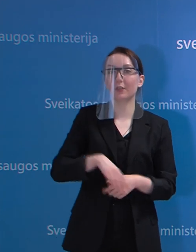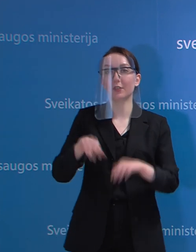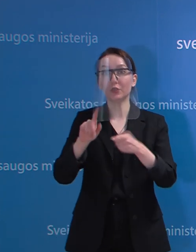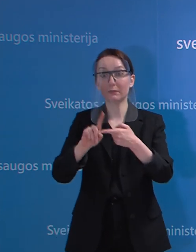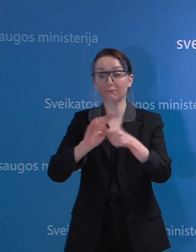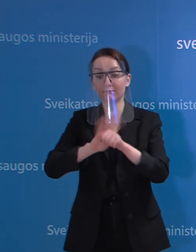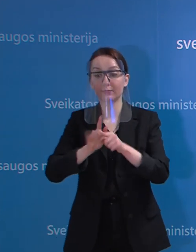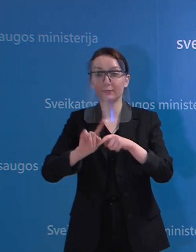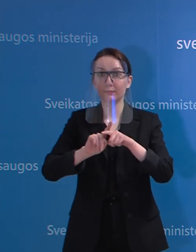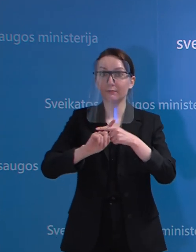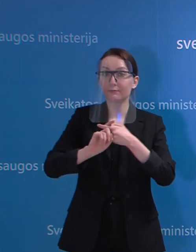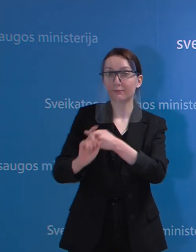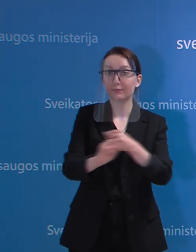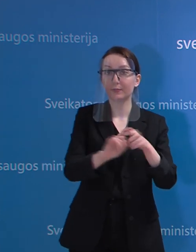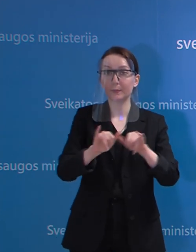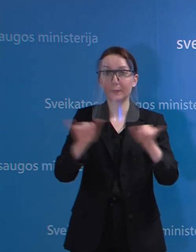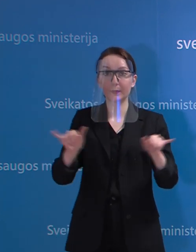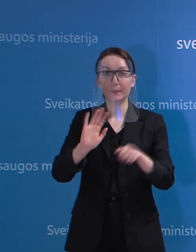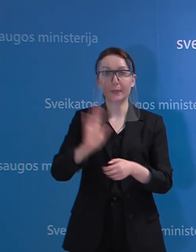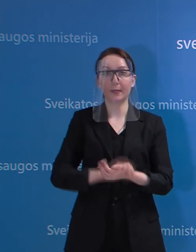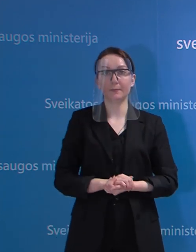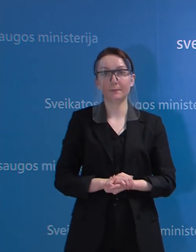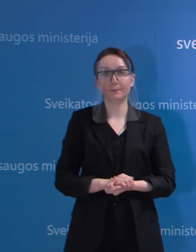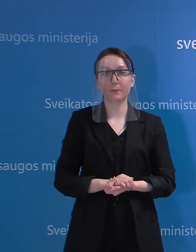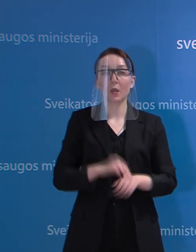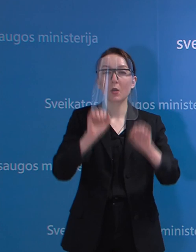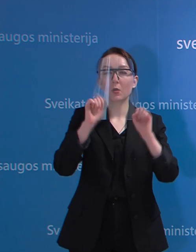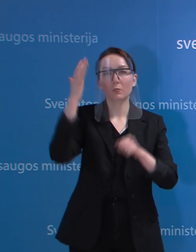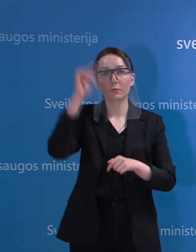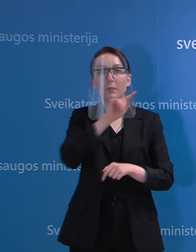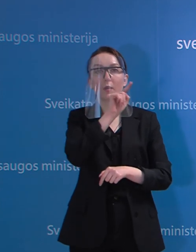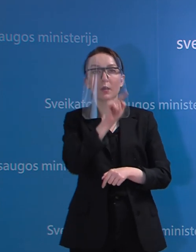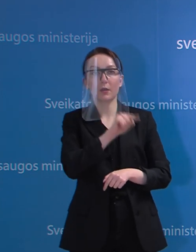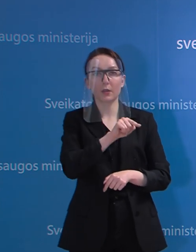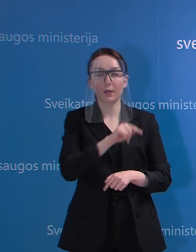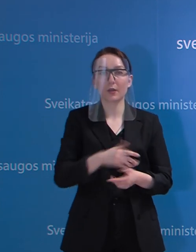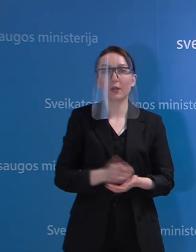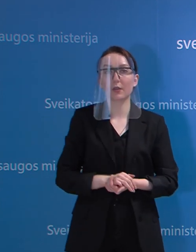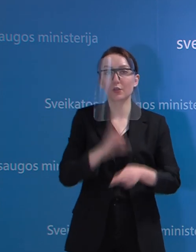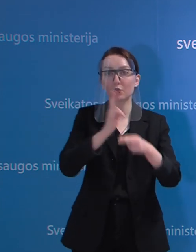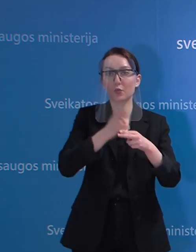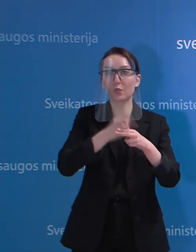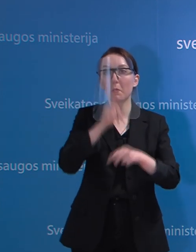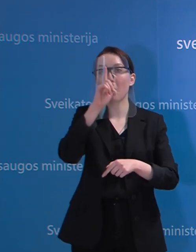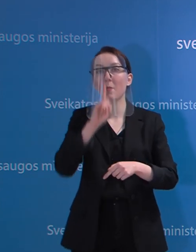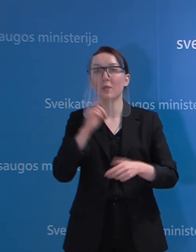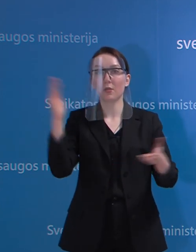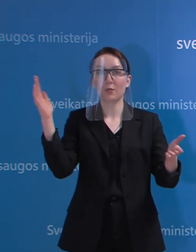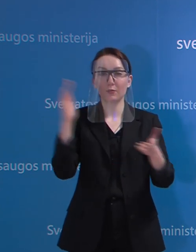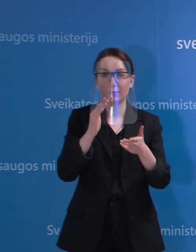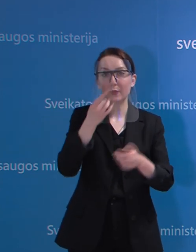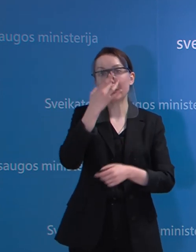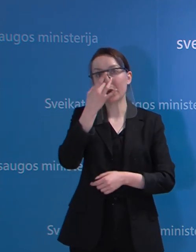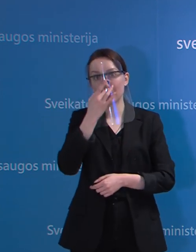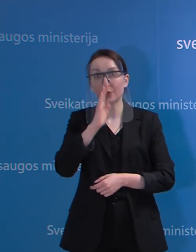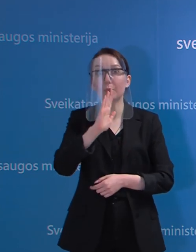plėtimą ir tų pačių medikų tarp. Ar realu tikėtis, kad susirgymų pikas Lietuvoje bus po mėnesio, tai yra gegužės